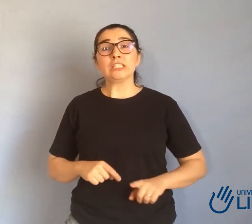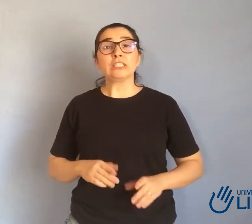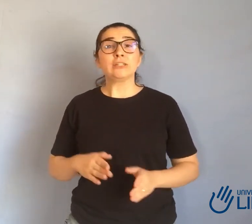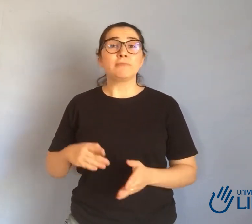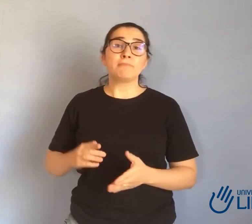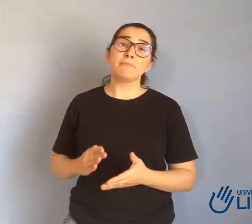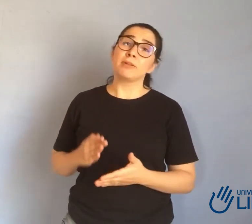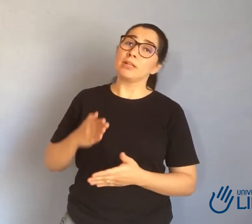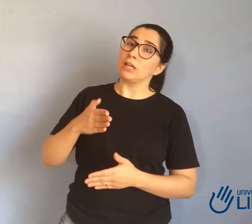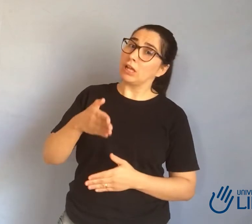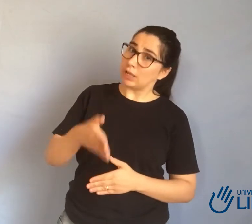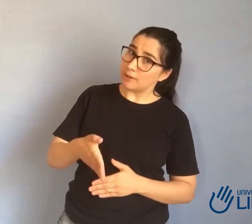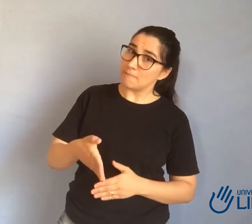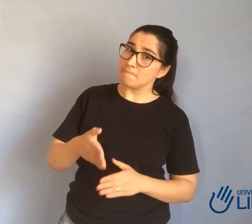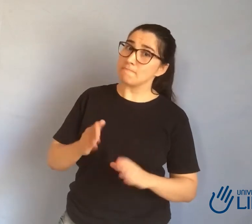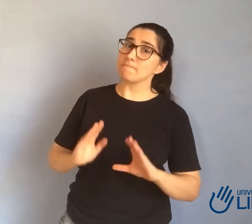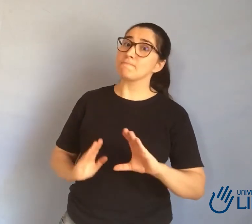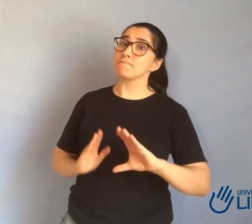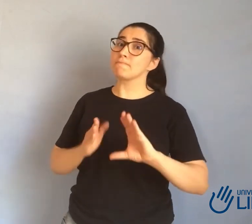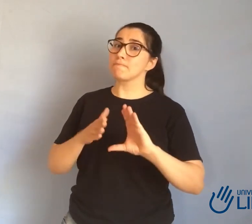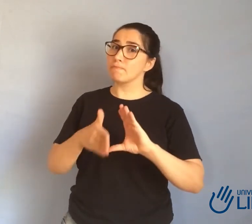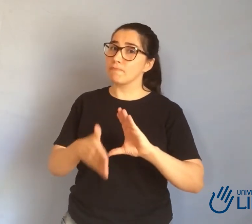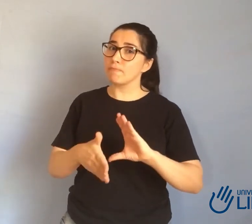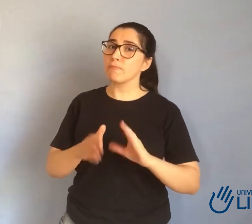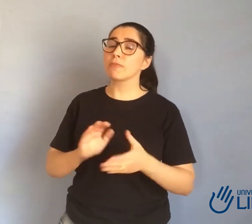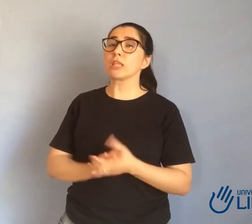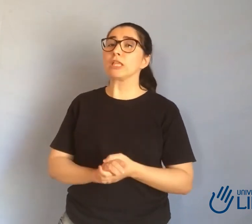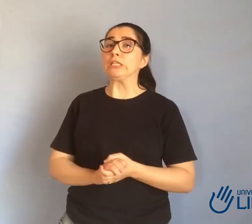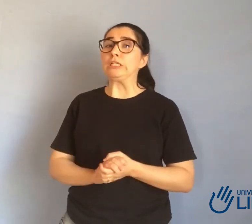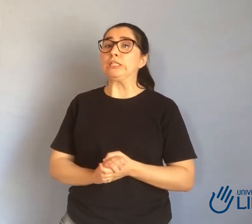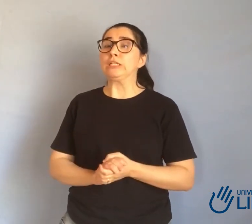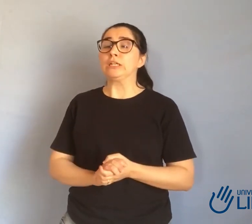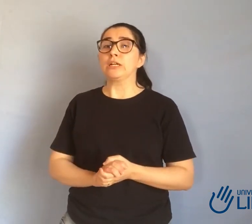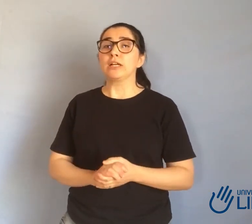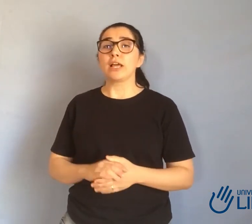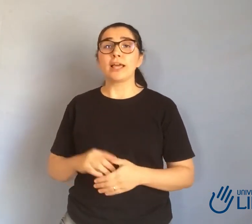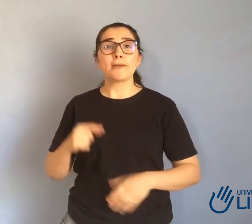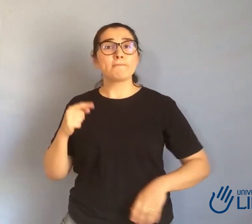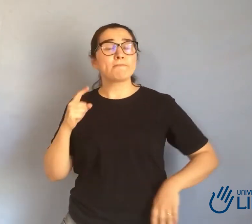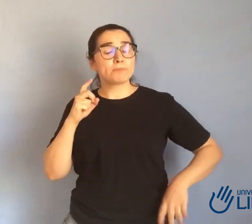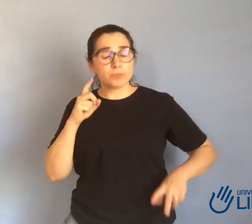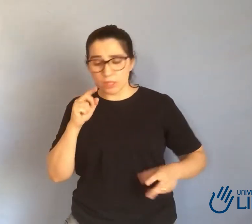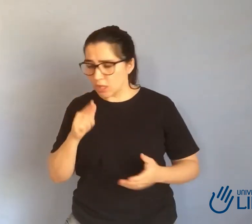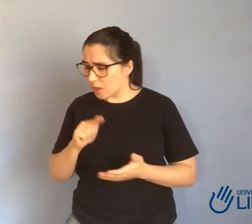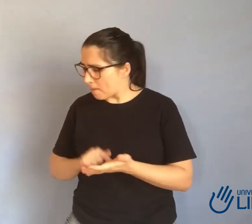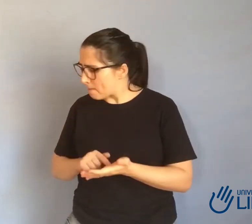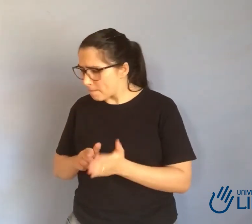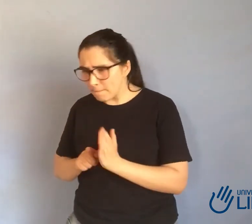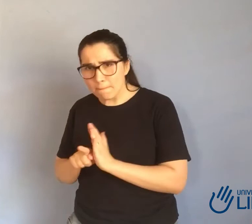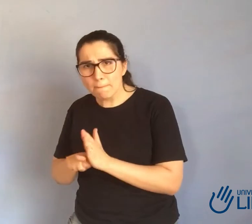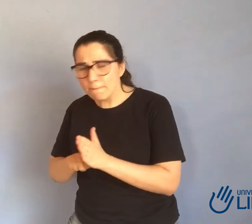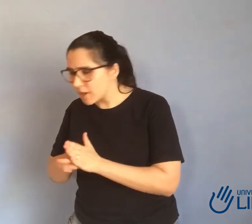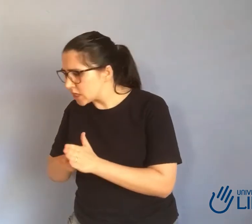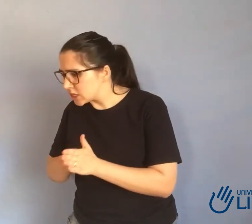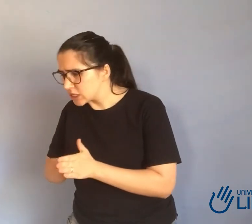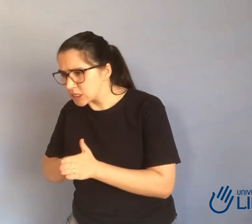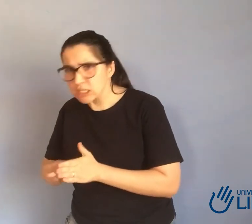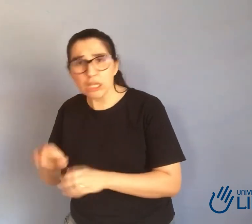só que infelizmente eu não consegui me desenvolver, surgiram outros imprevistos, eu também fiquei